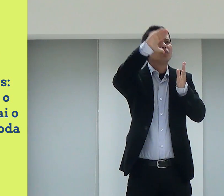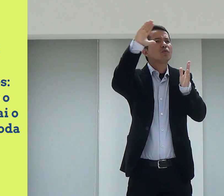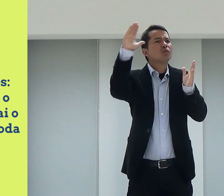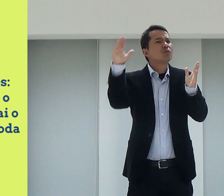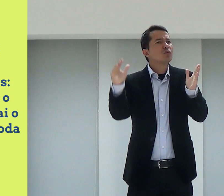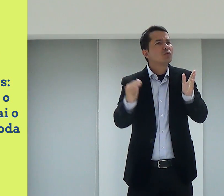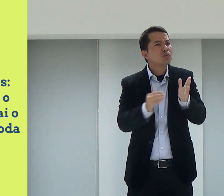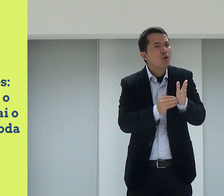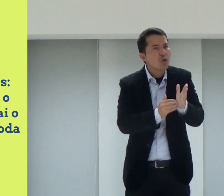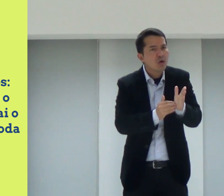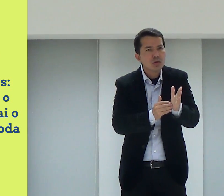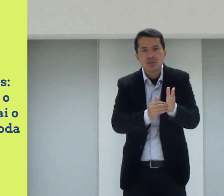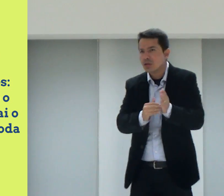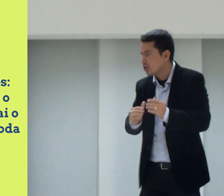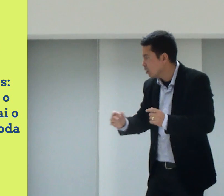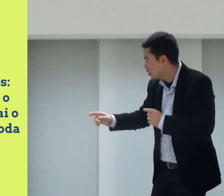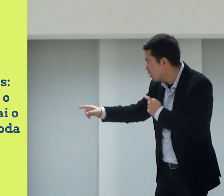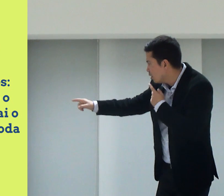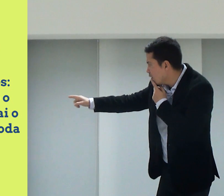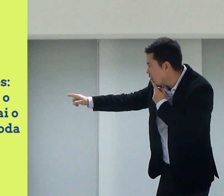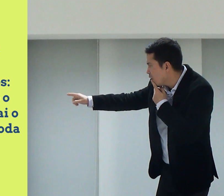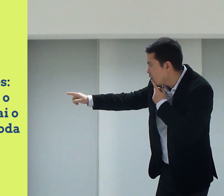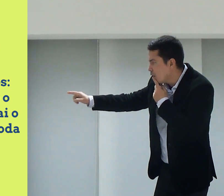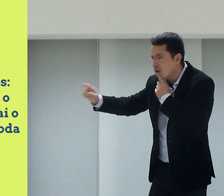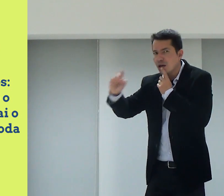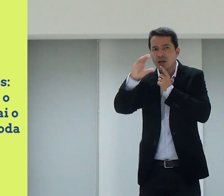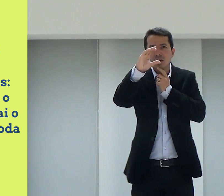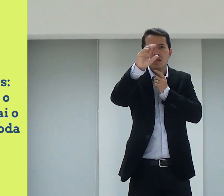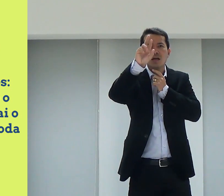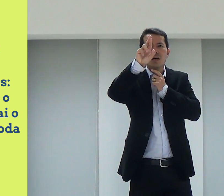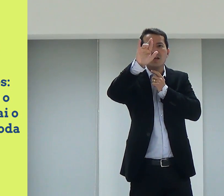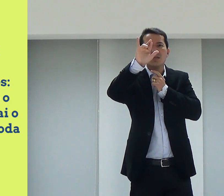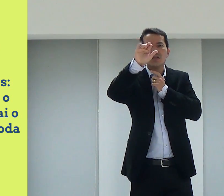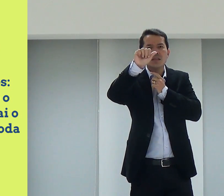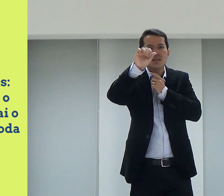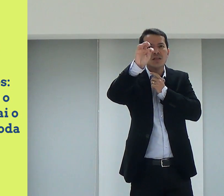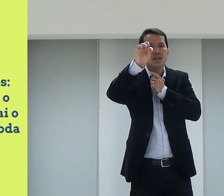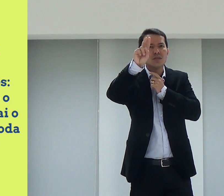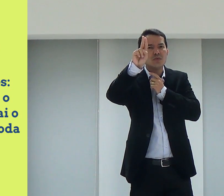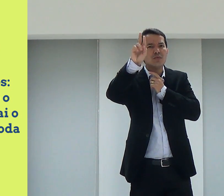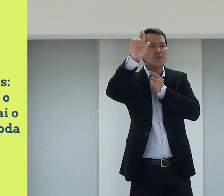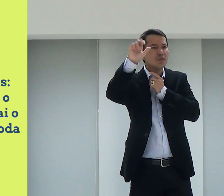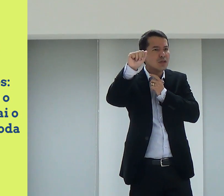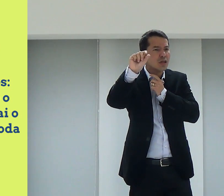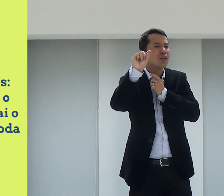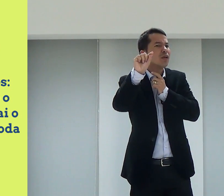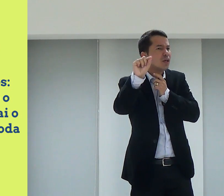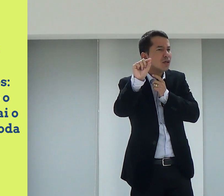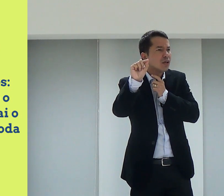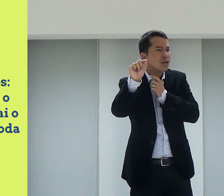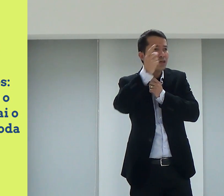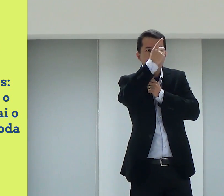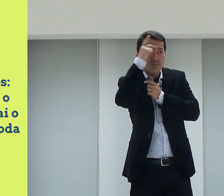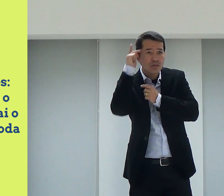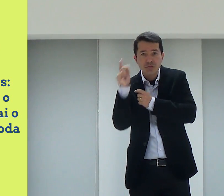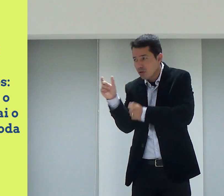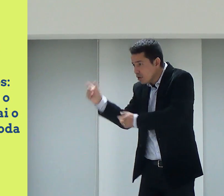É pra você falar isso pra quem? Pra toda criatura. que que é isso? É